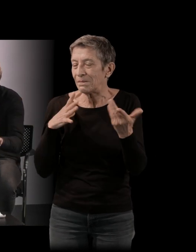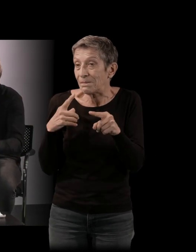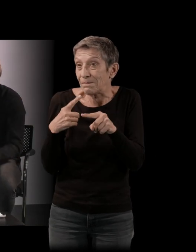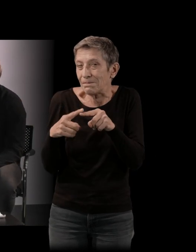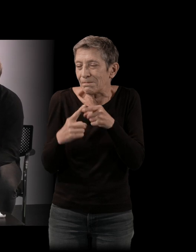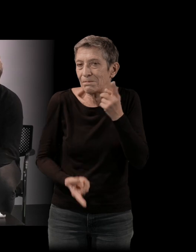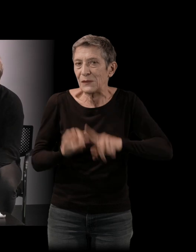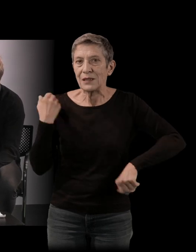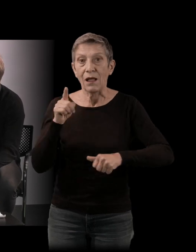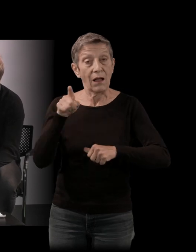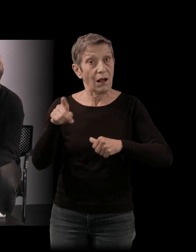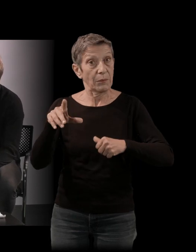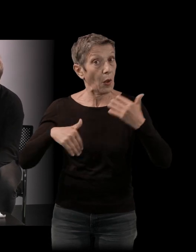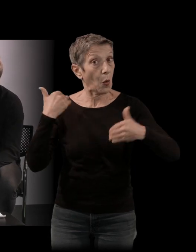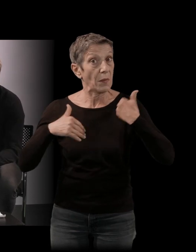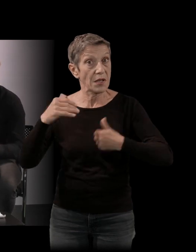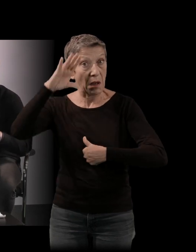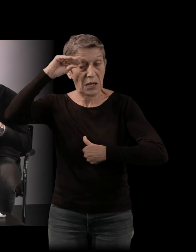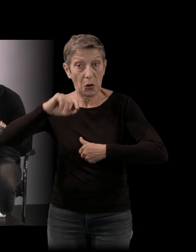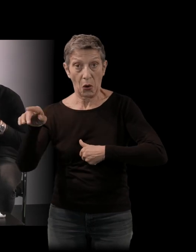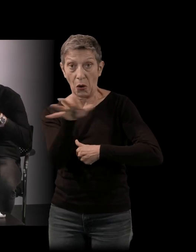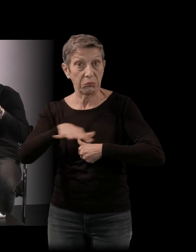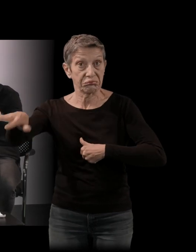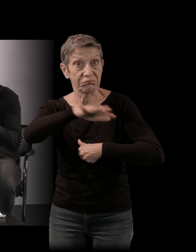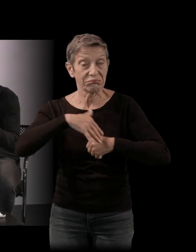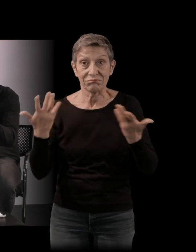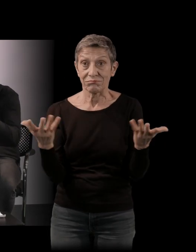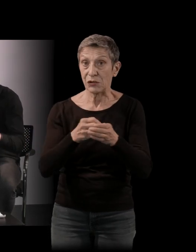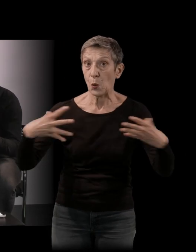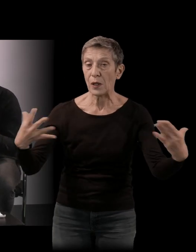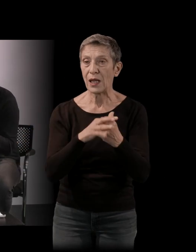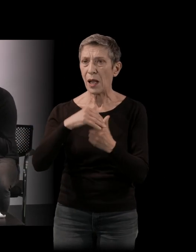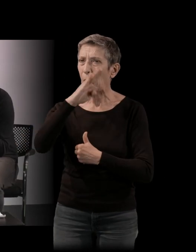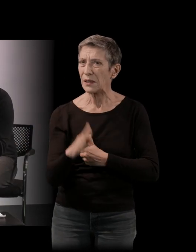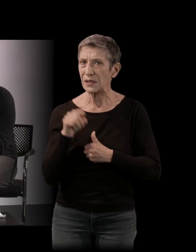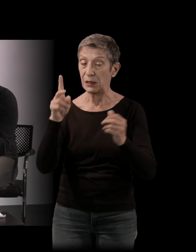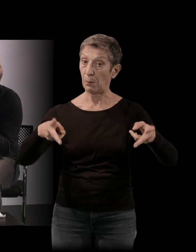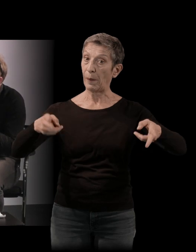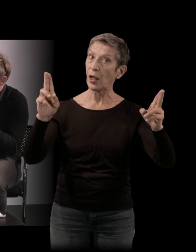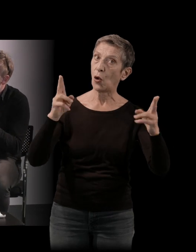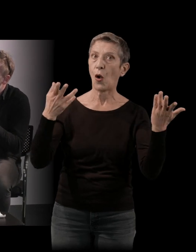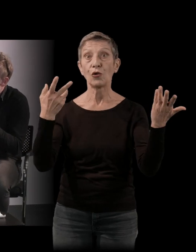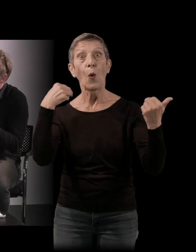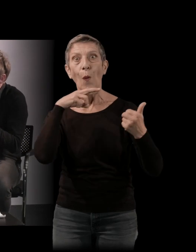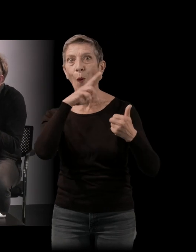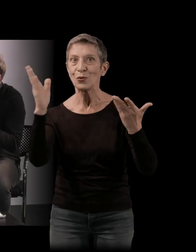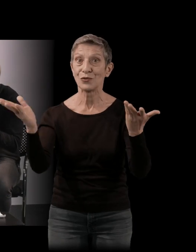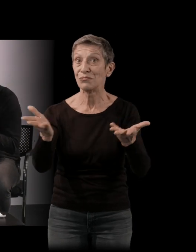des comédiens amateurs pour la plupart, dans un Brésil qui vit une période plutôt enchantée et qui sera relativement brève,